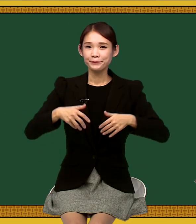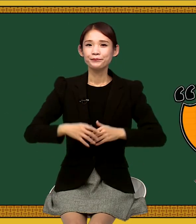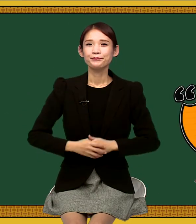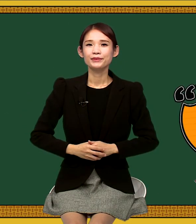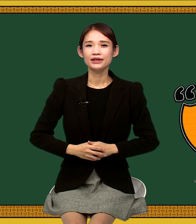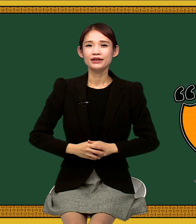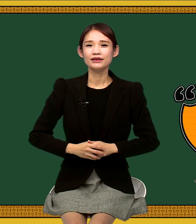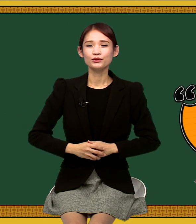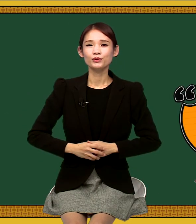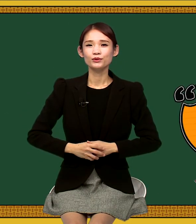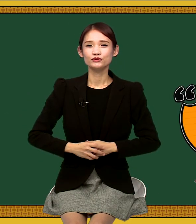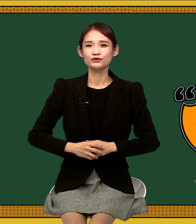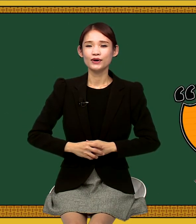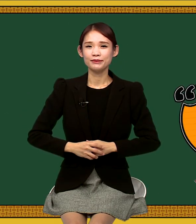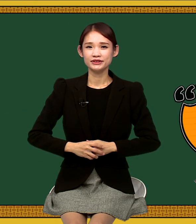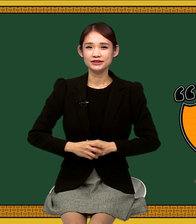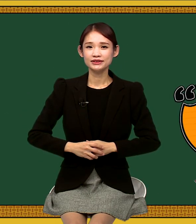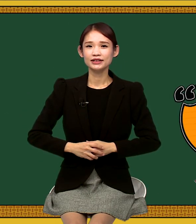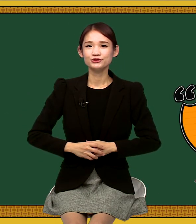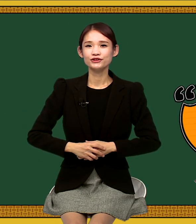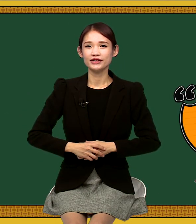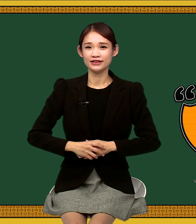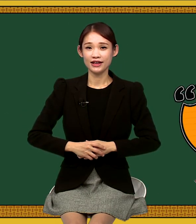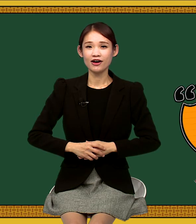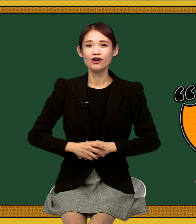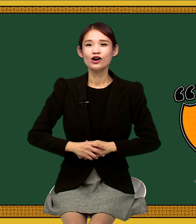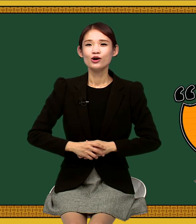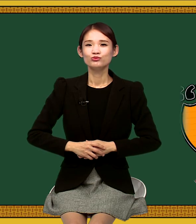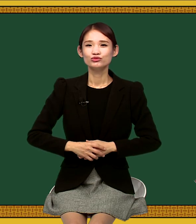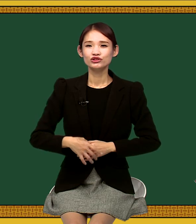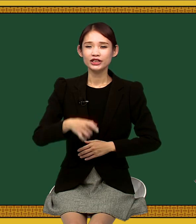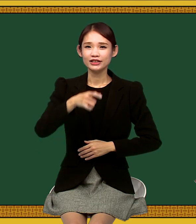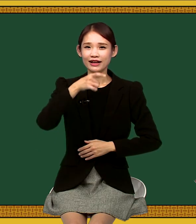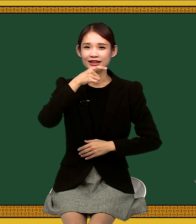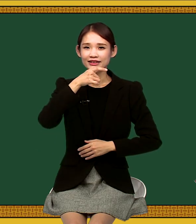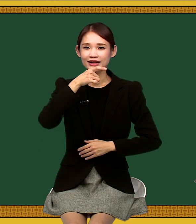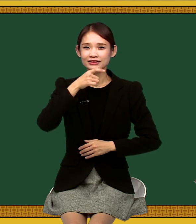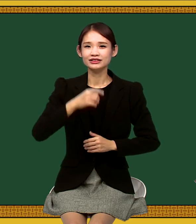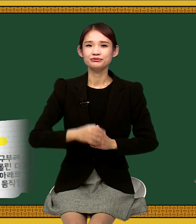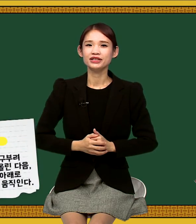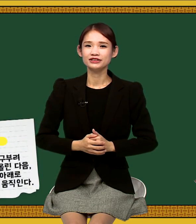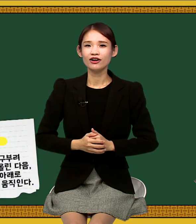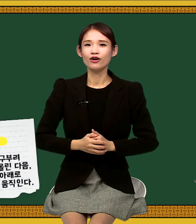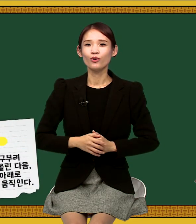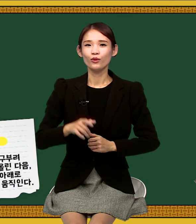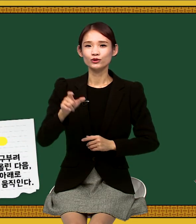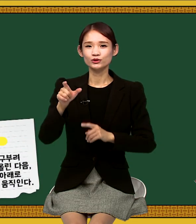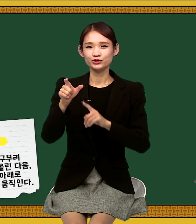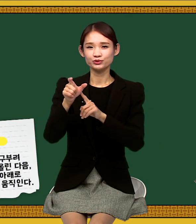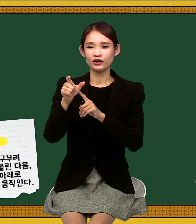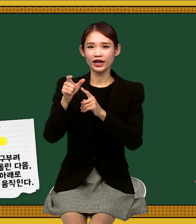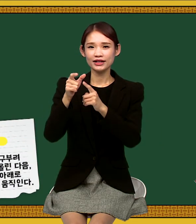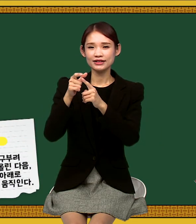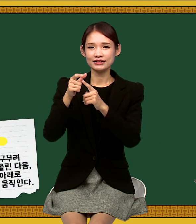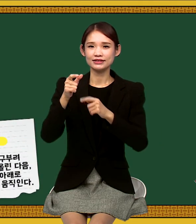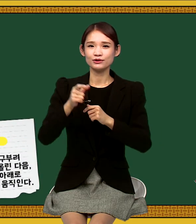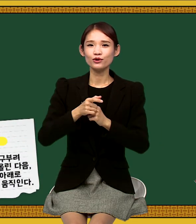비도 눈과 비슷한 수어인데요. 물이 내린다는 의미에서 오른 주먹의 일, 이지로